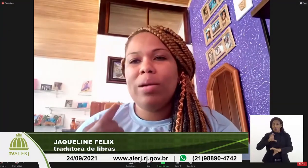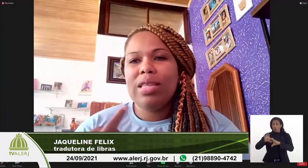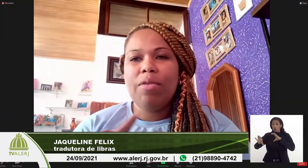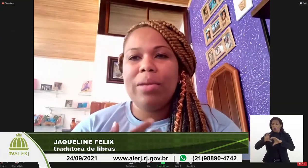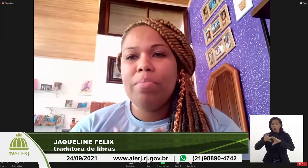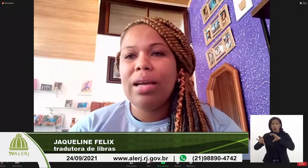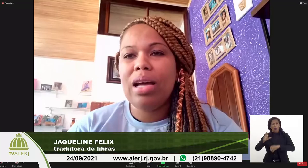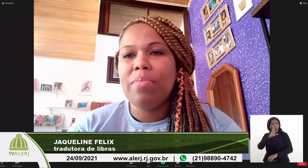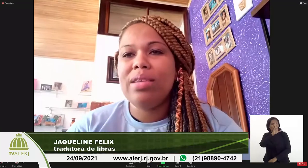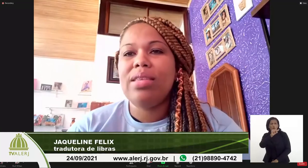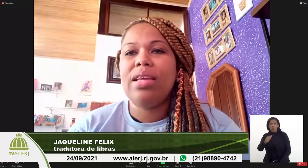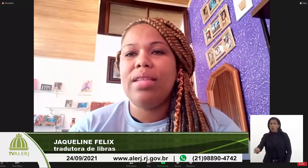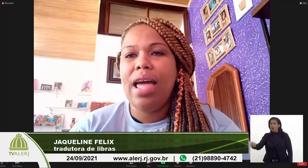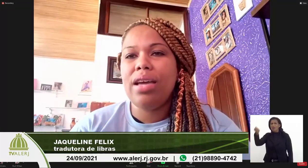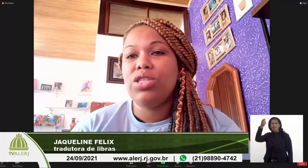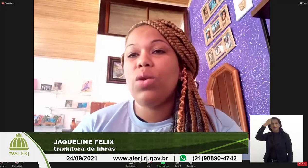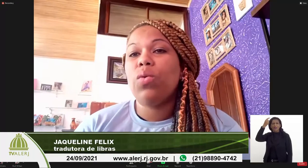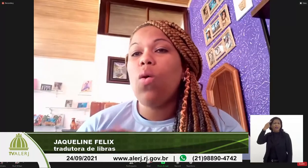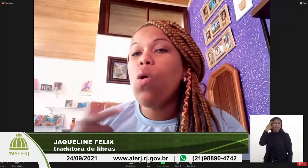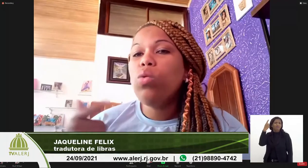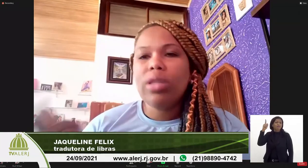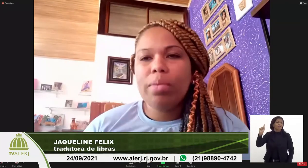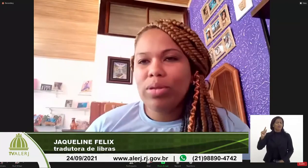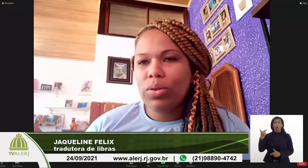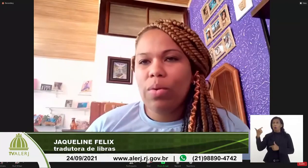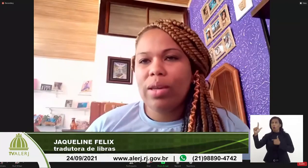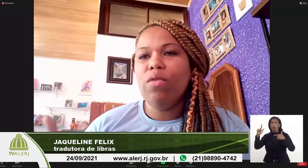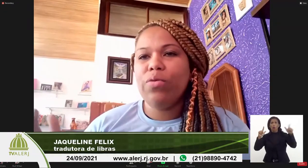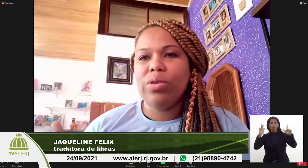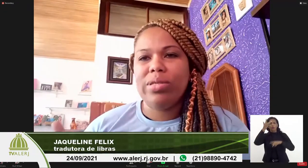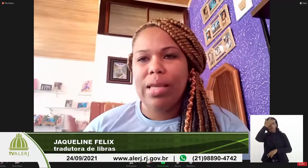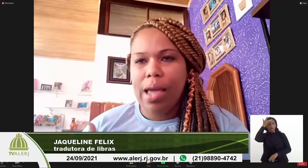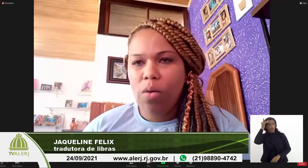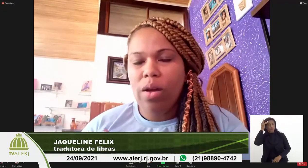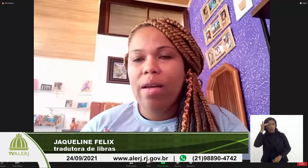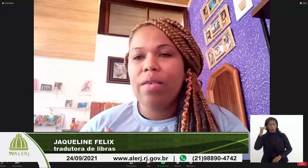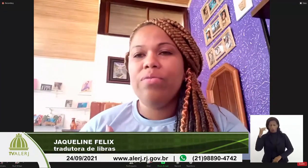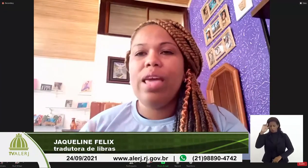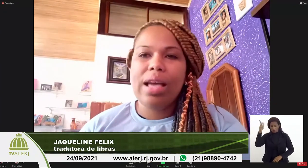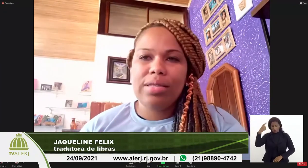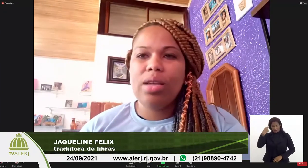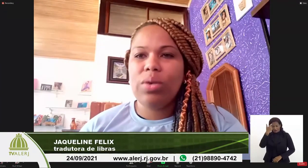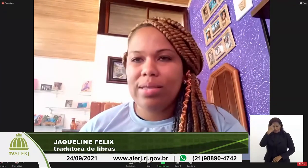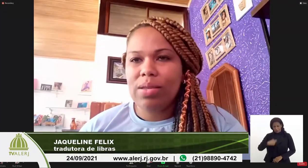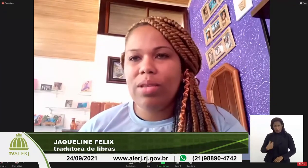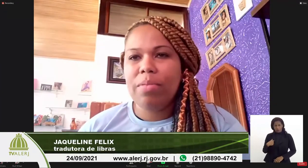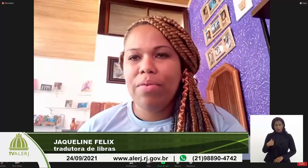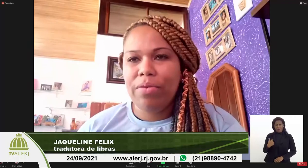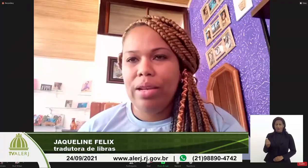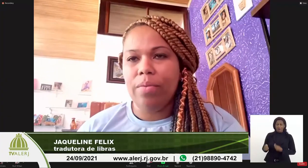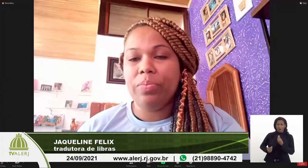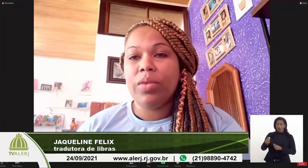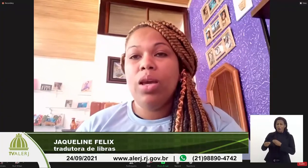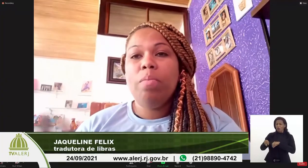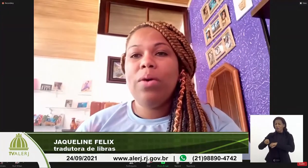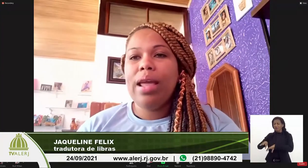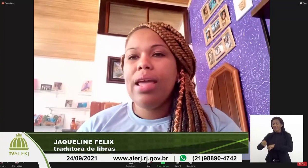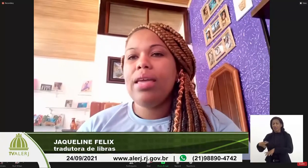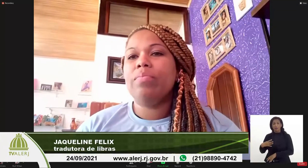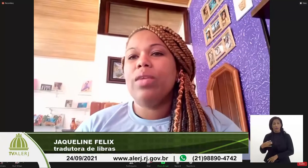Jamais passava pela minha cabeça a ideia de que outra pessoa que não fosse eu viesse à educação da minha filha.